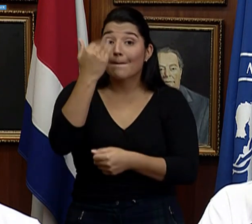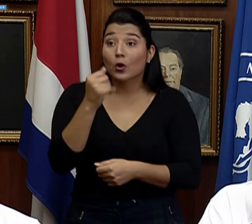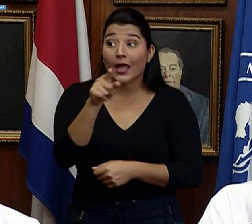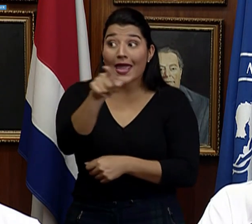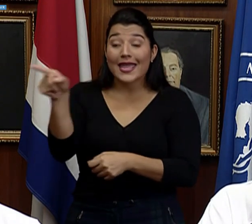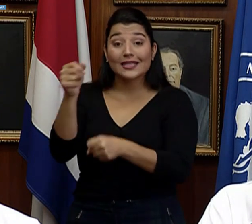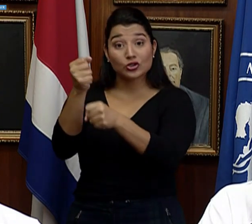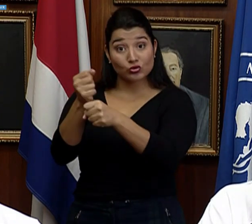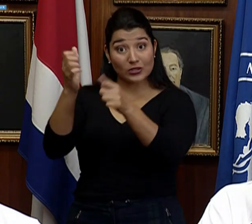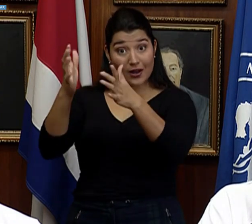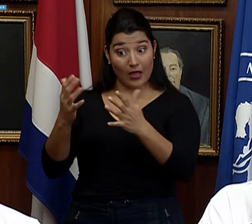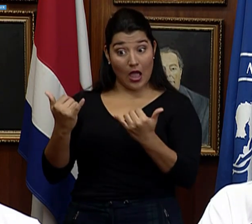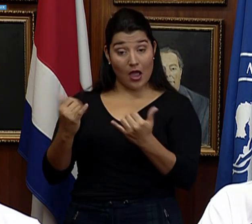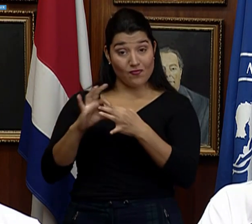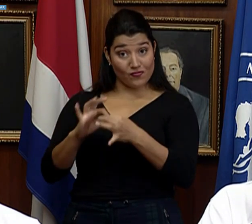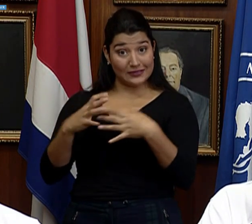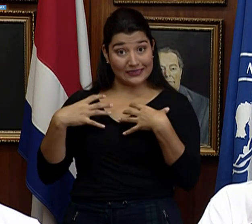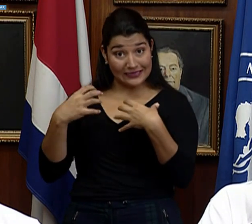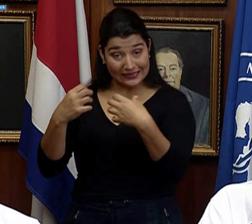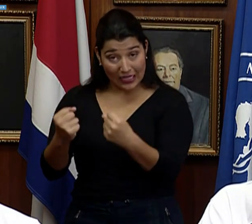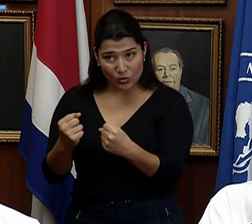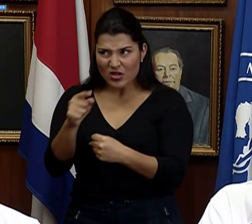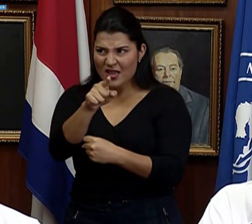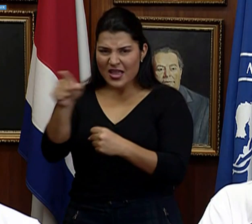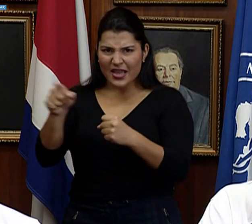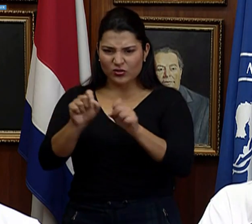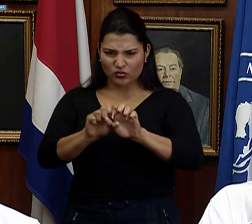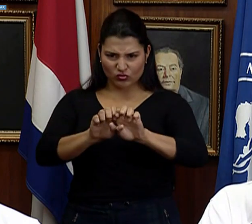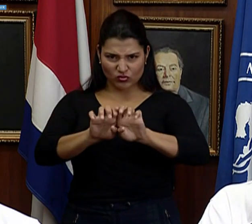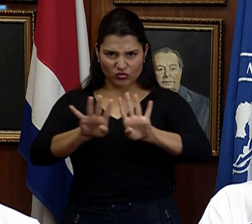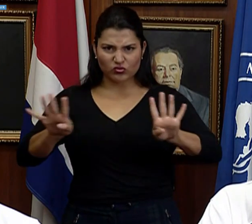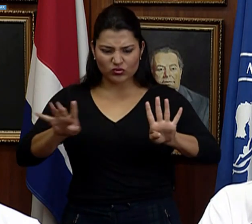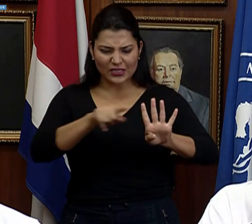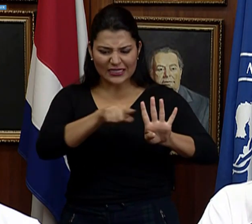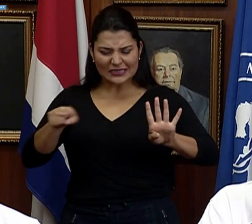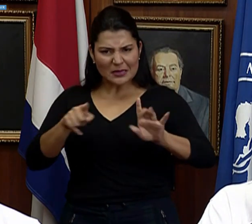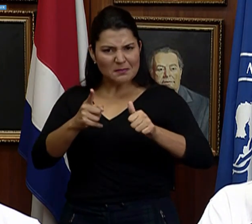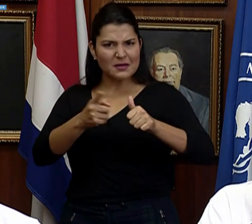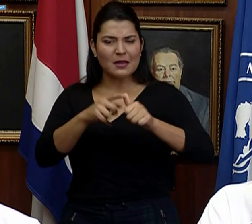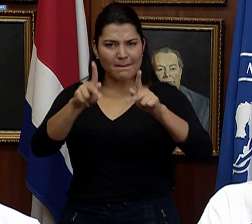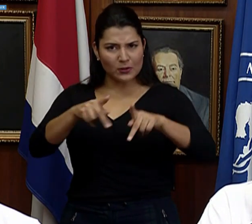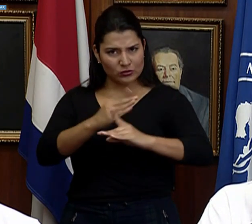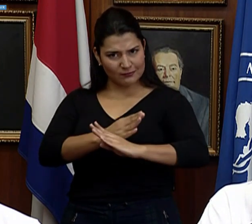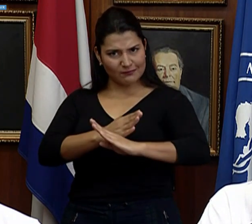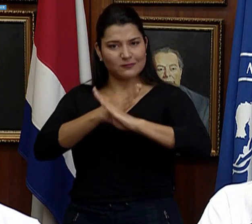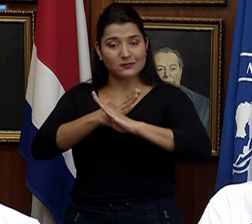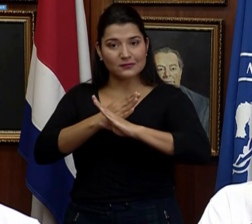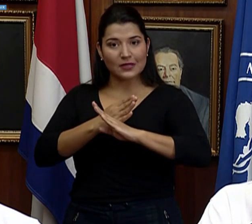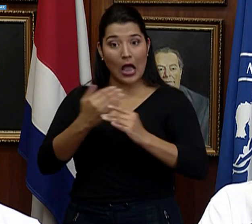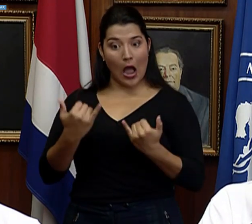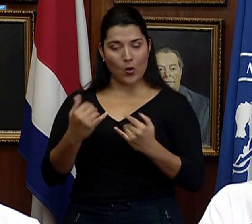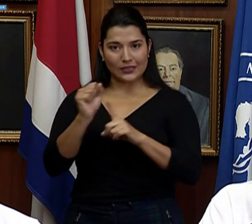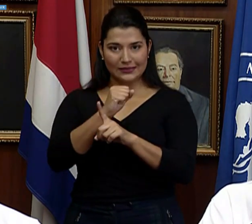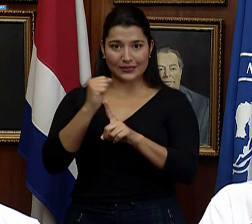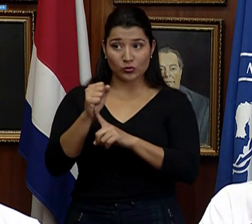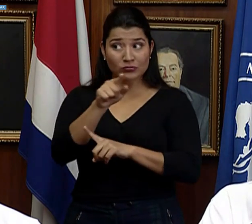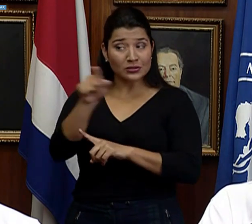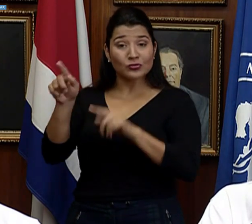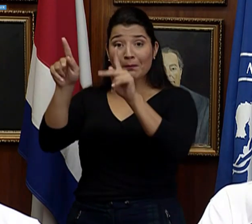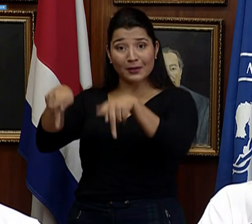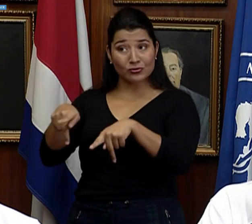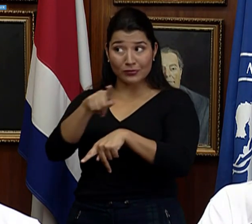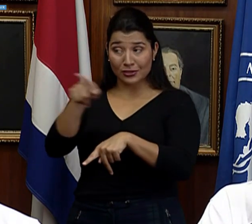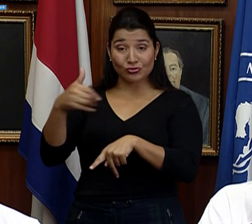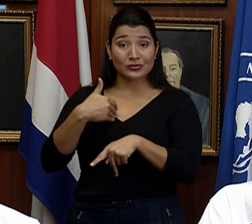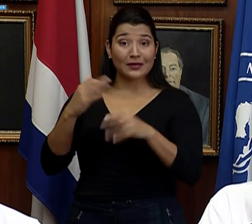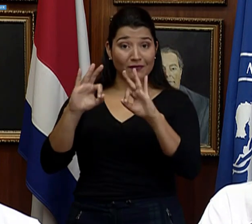de la salud que están en la primera línea de contención de esta crisis son seres humanos, ellos tienen